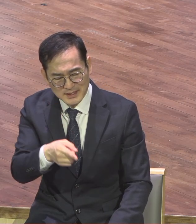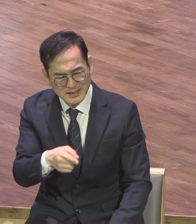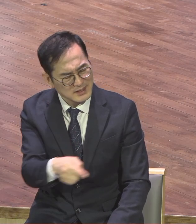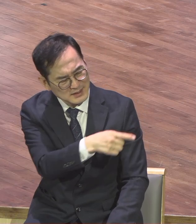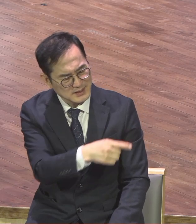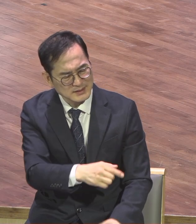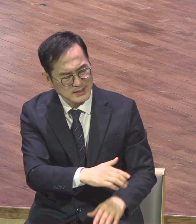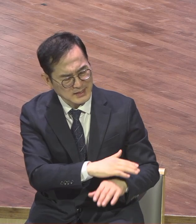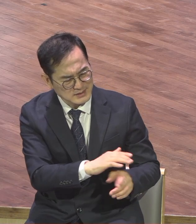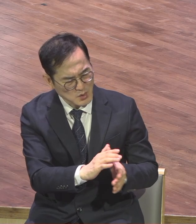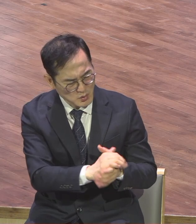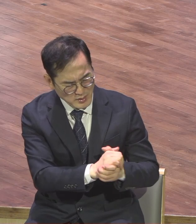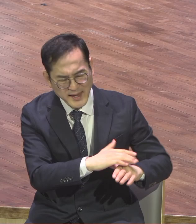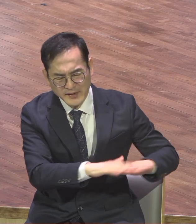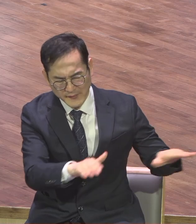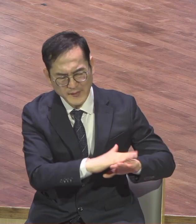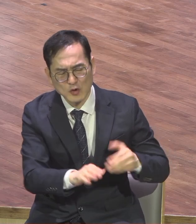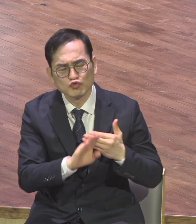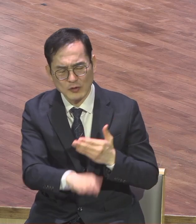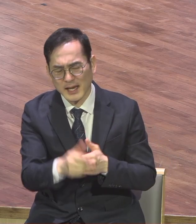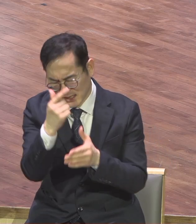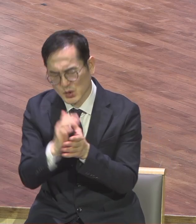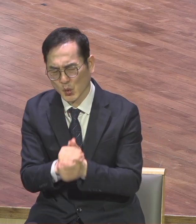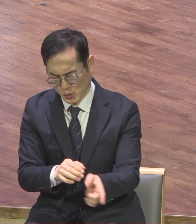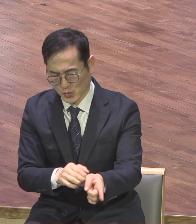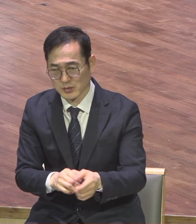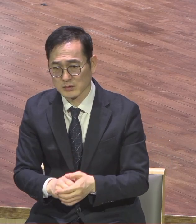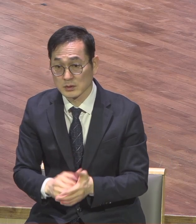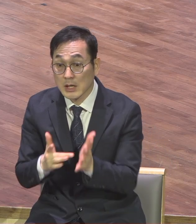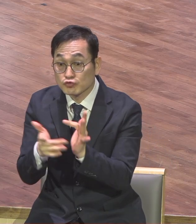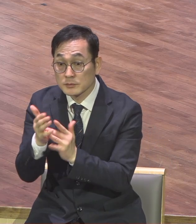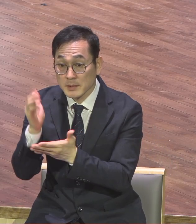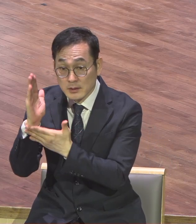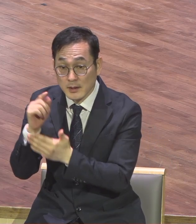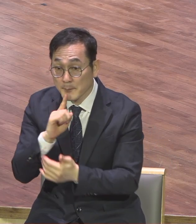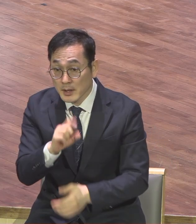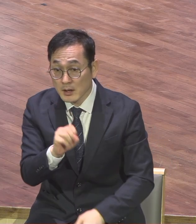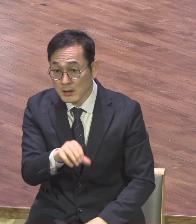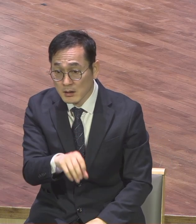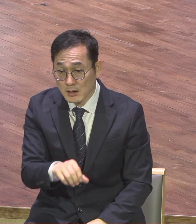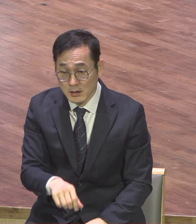예수는 그랬잖아요 그러니까 여러분 점검해보세요